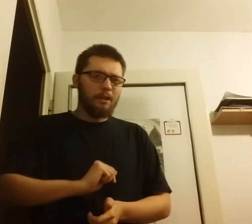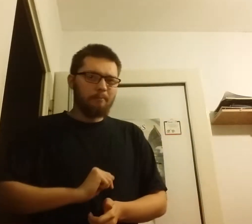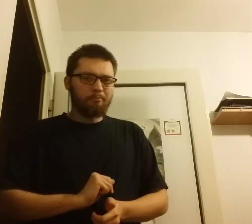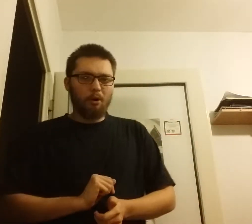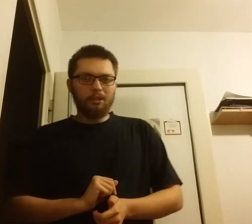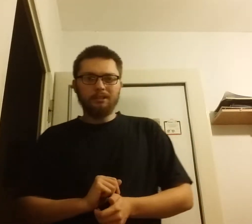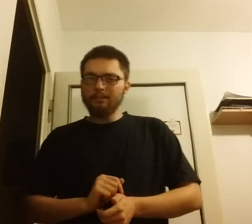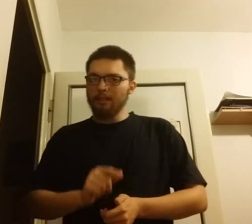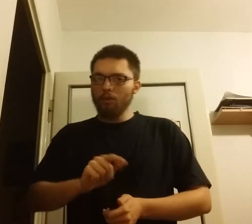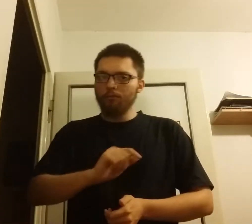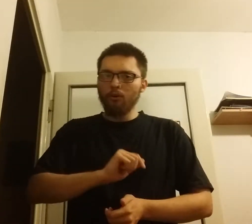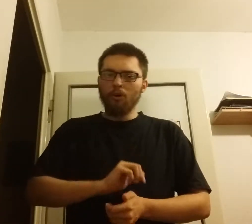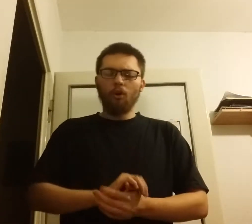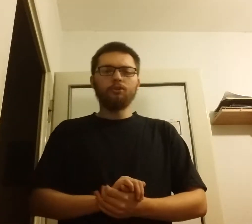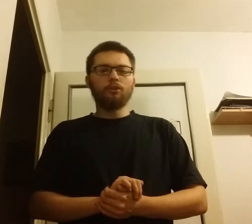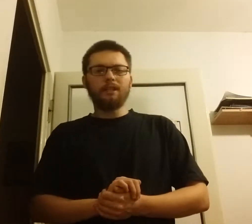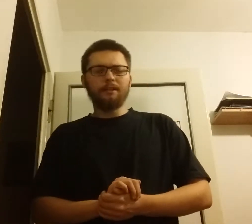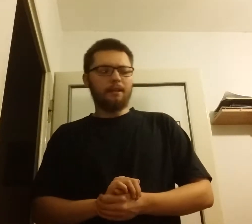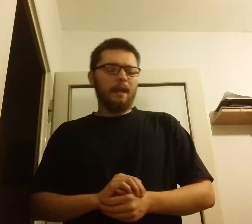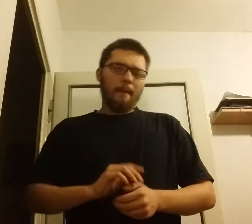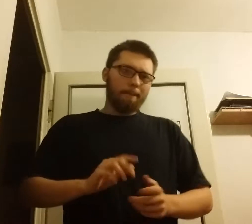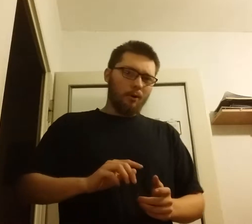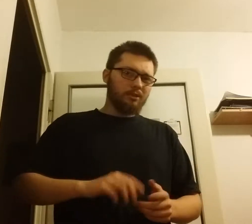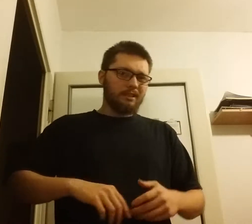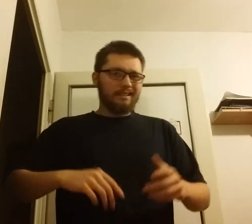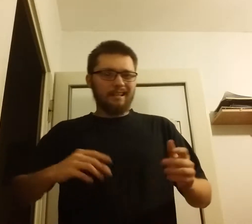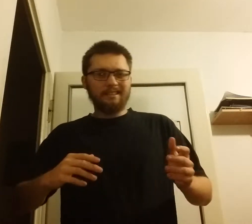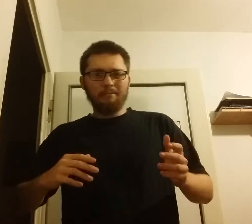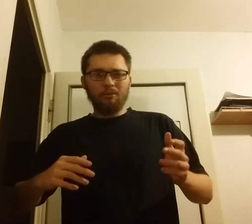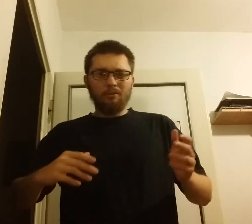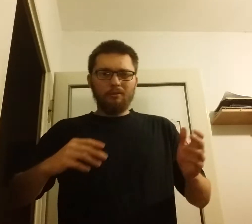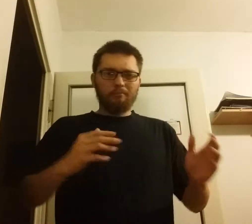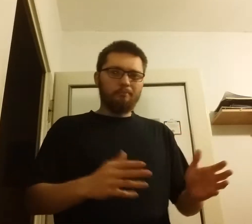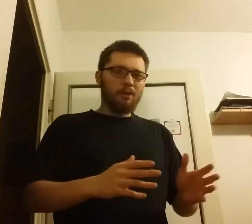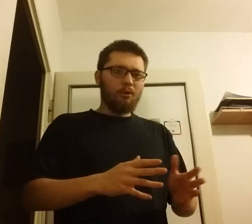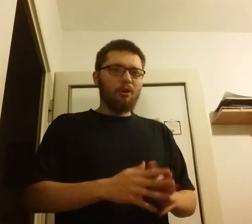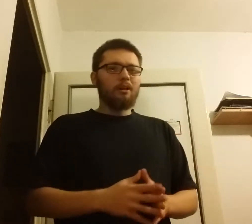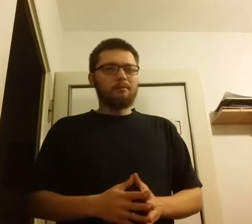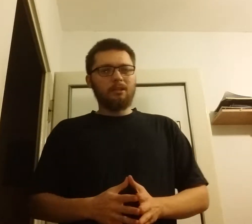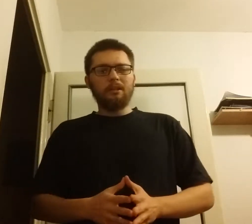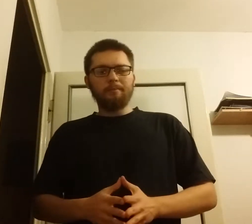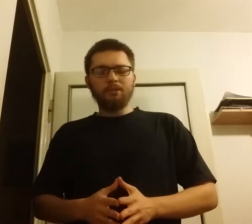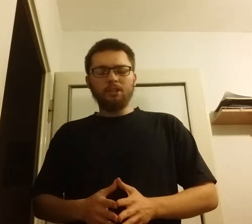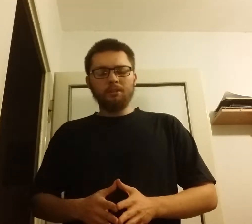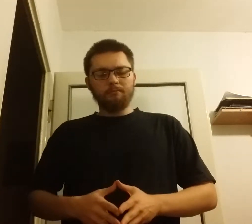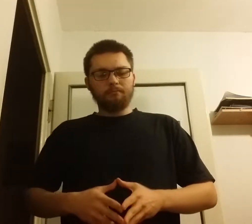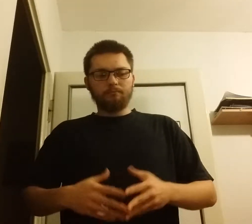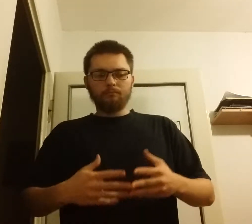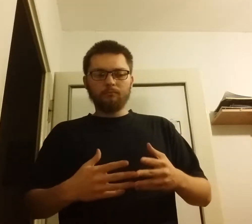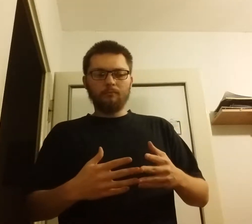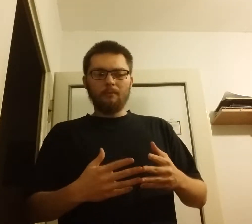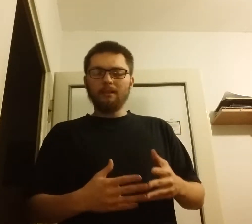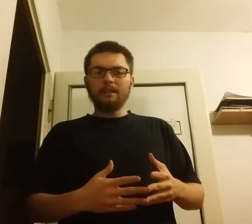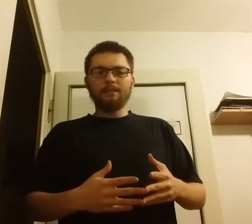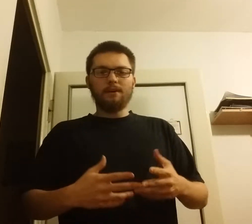polityce nowo odrodzonej Polski. Tak samo było przy tzw.